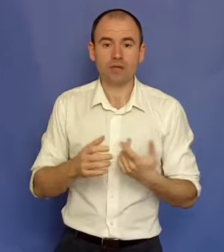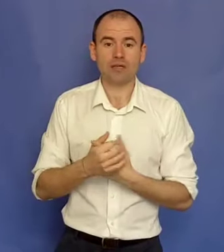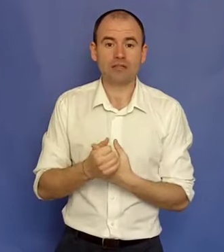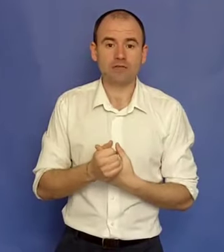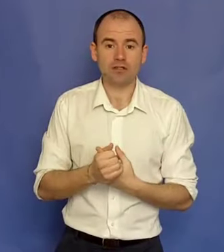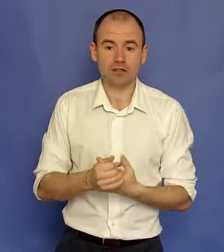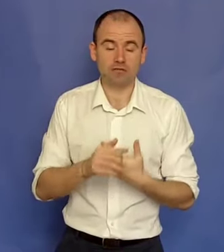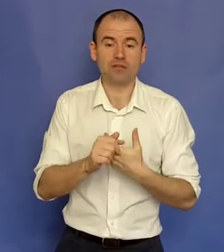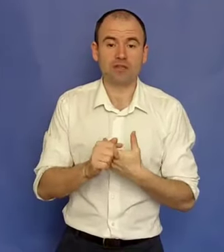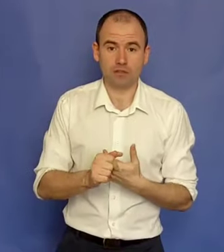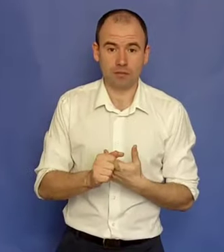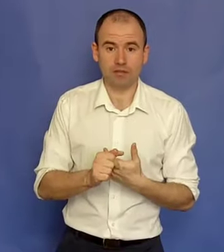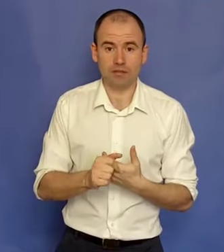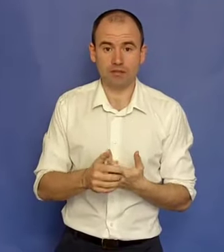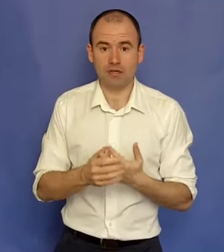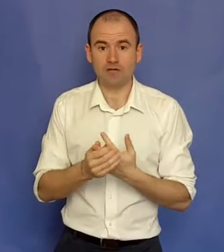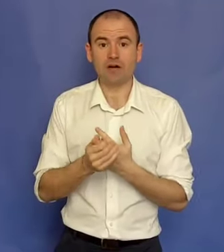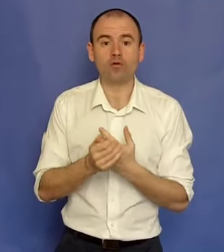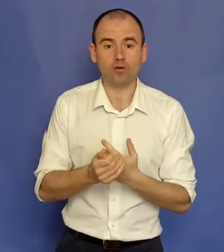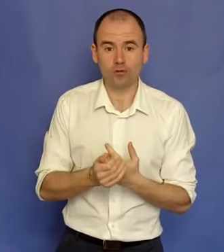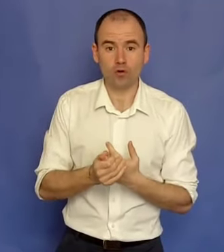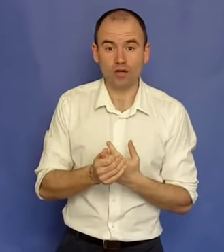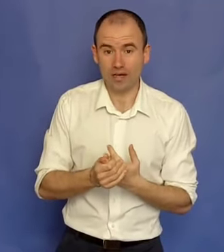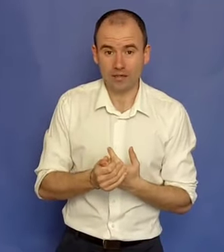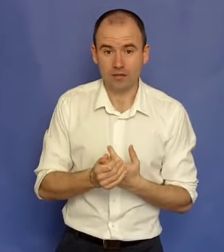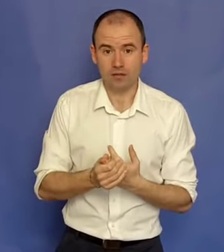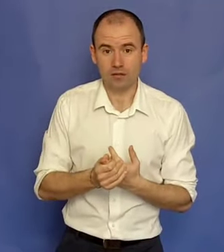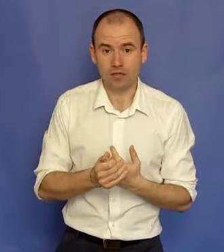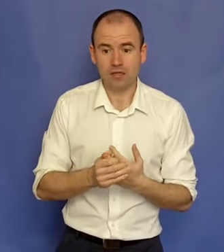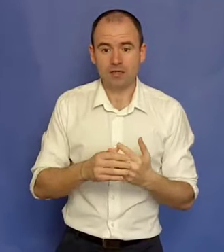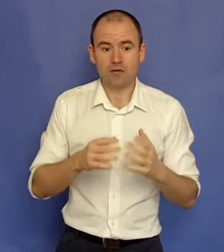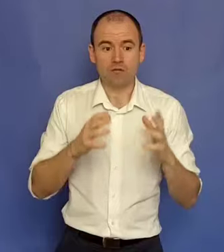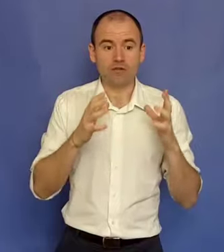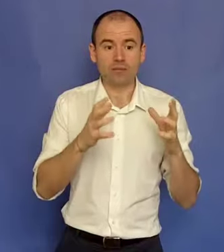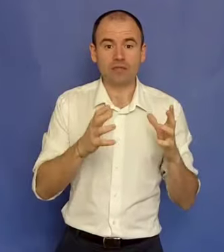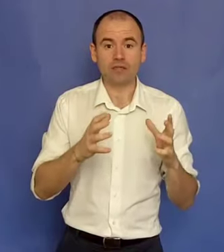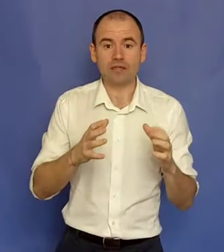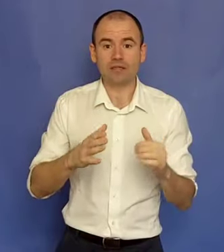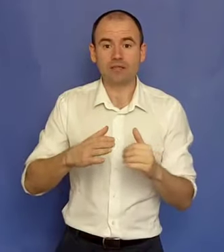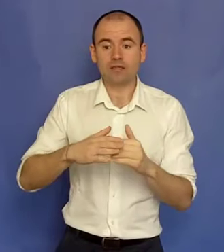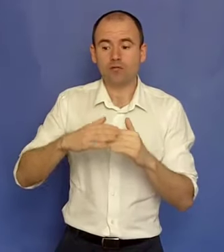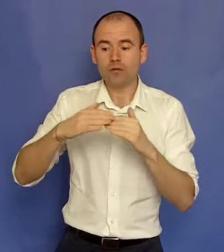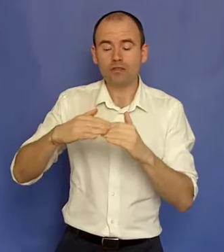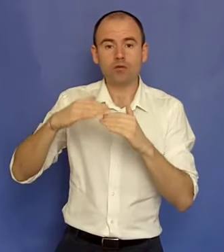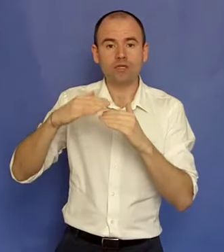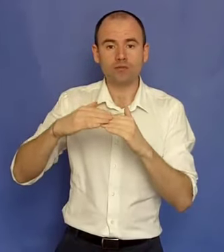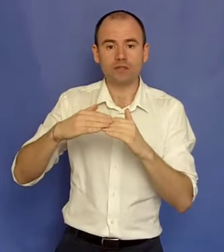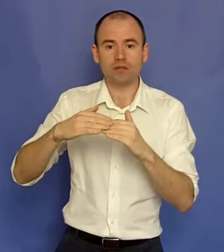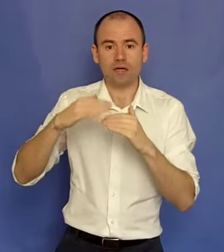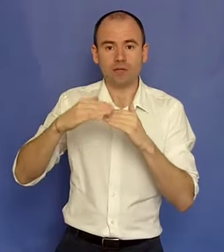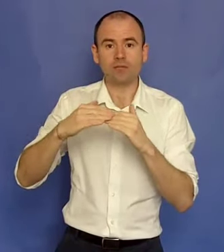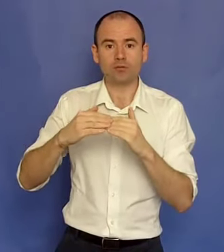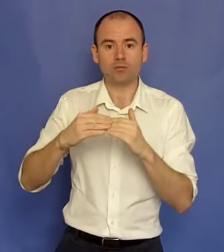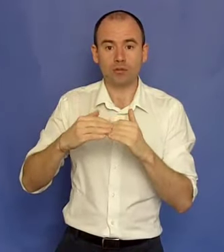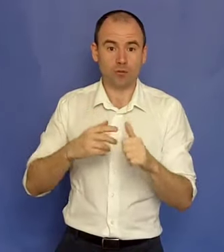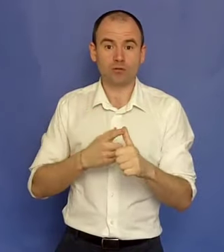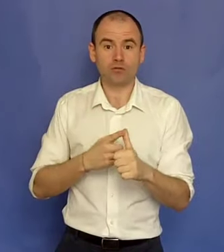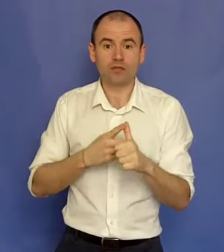Mi-am scalat afacerea vând cărți pe internet. Fac cursuri online. Fiind pe internet, nu există o limită la care mă pot opri. Pot să vând